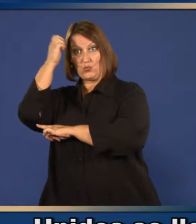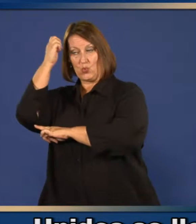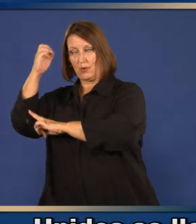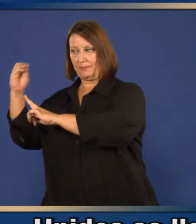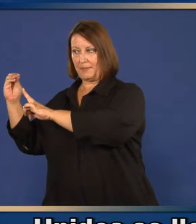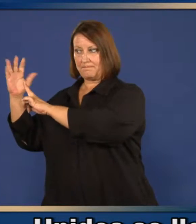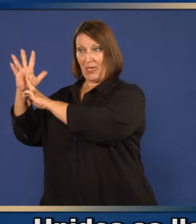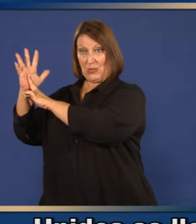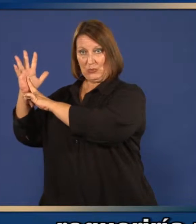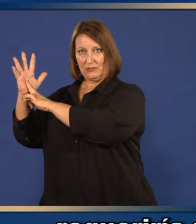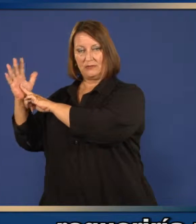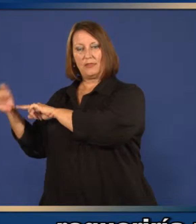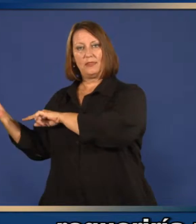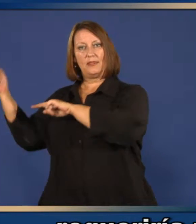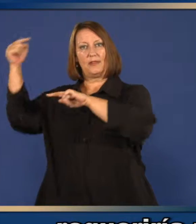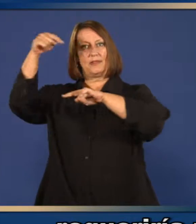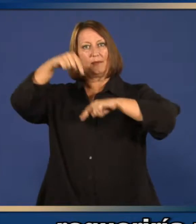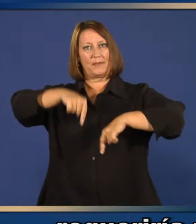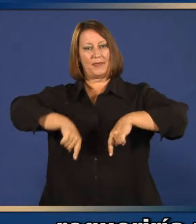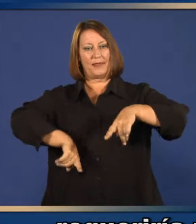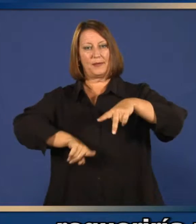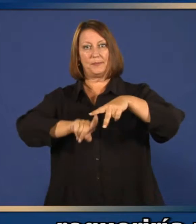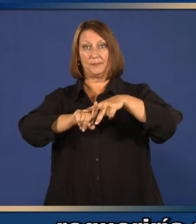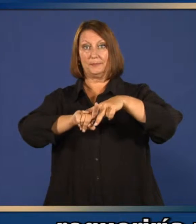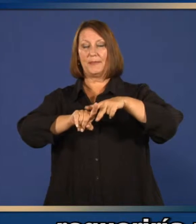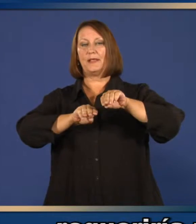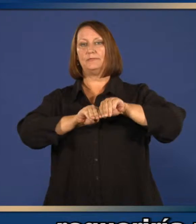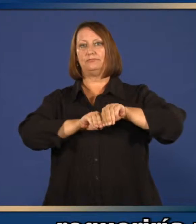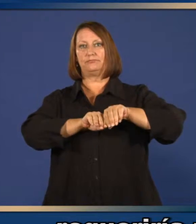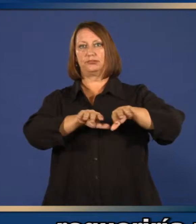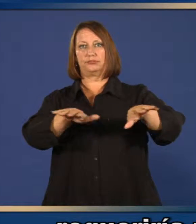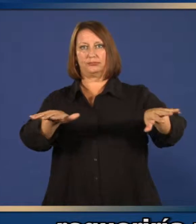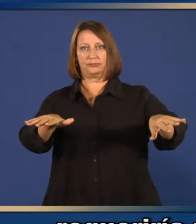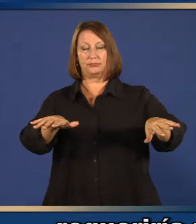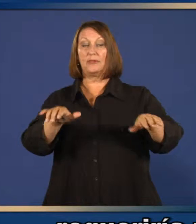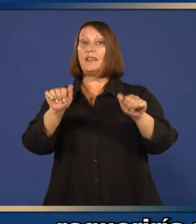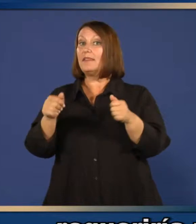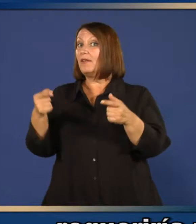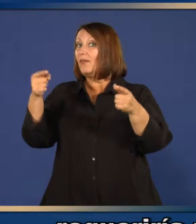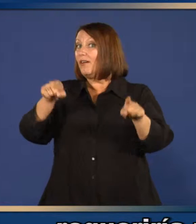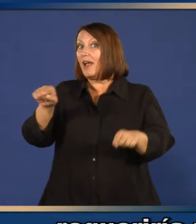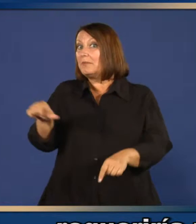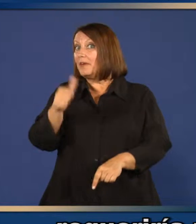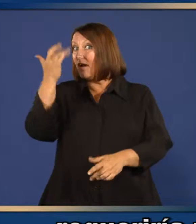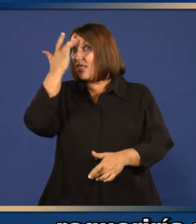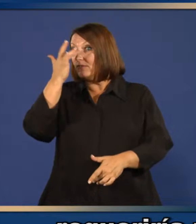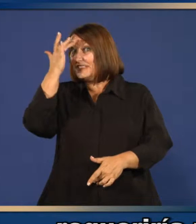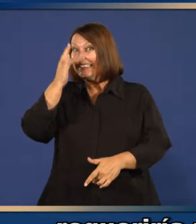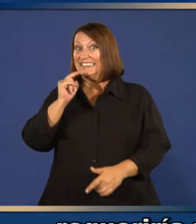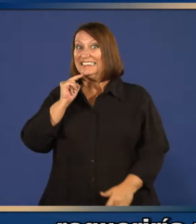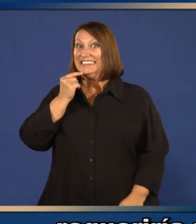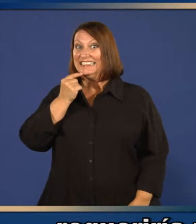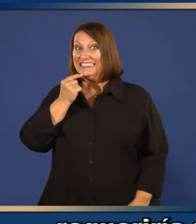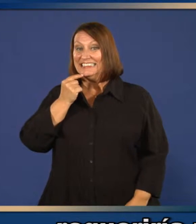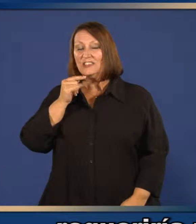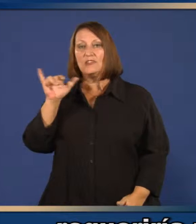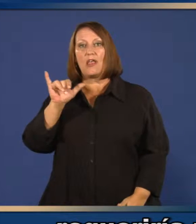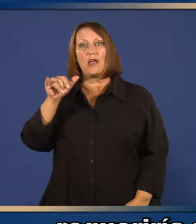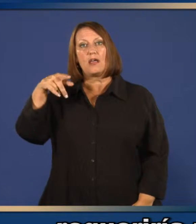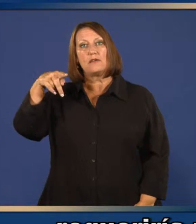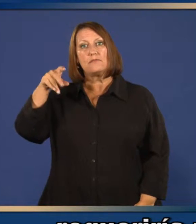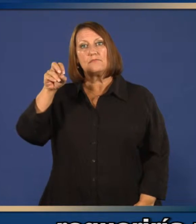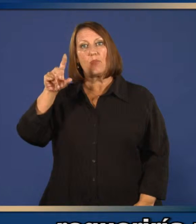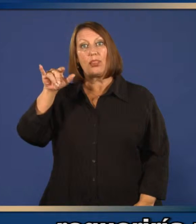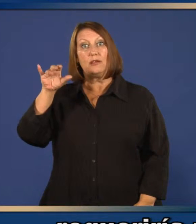modo, solo se requeriría un caso de poliomielitis proveniente de otro país para traer